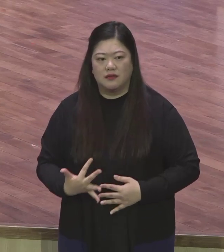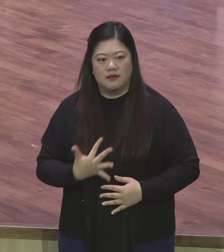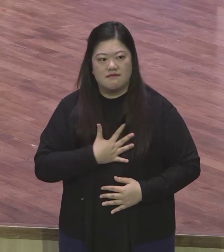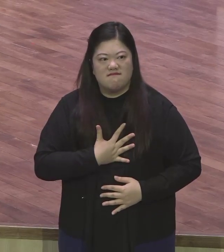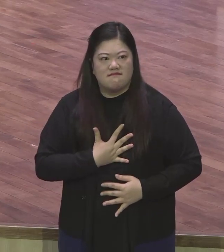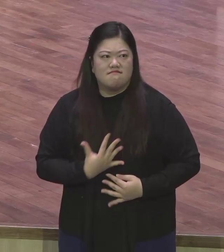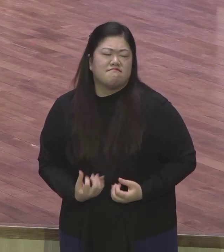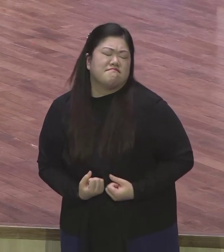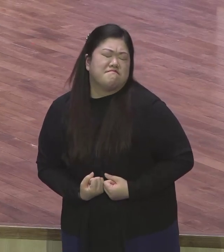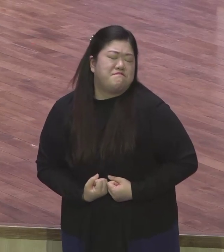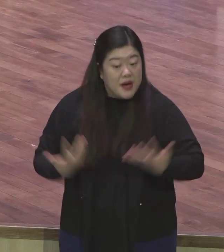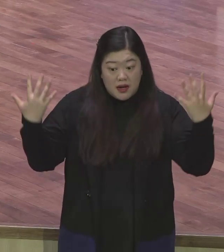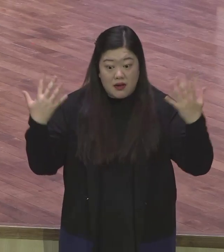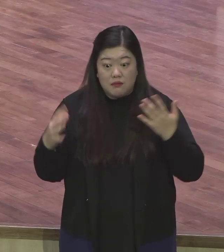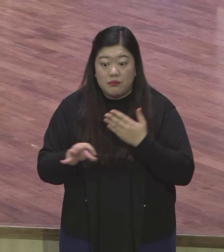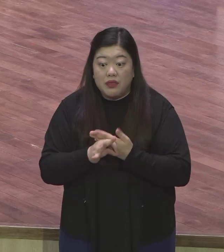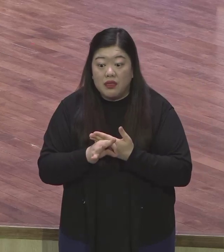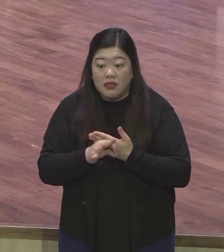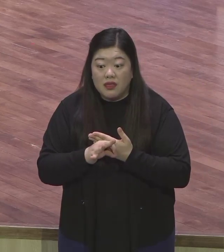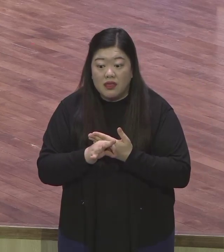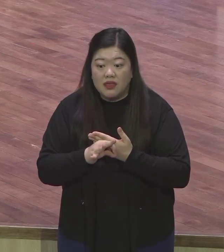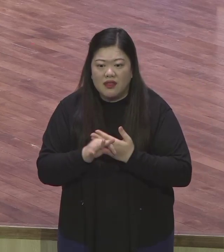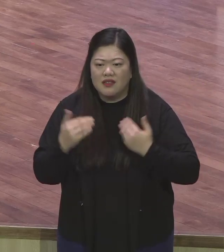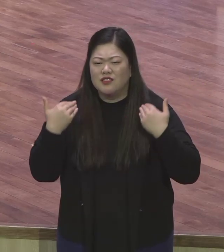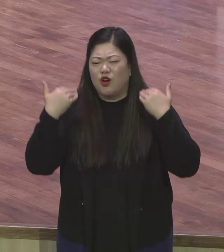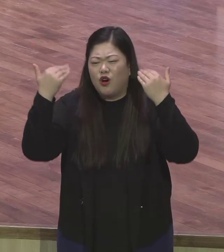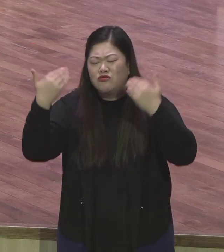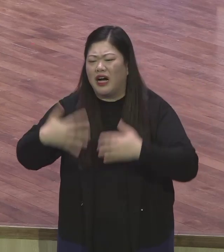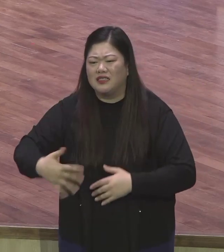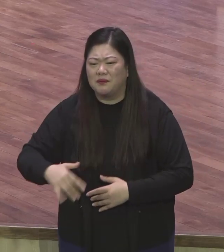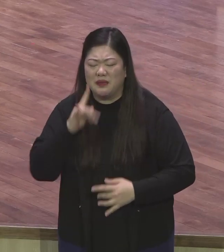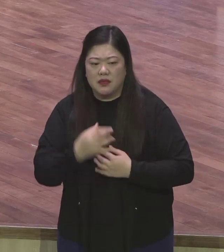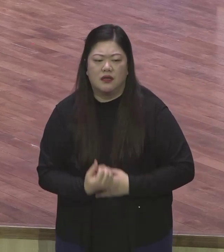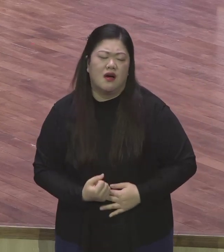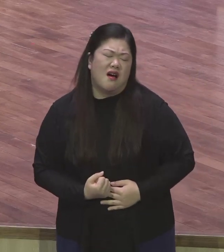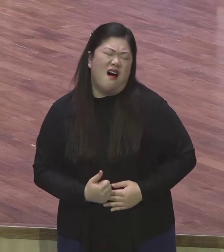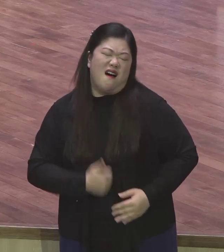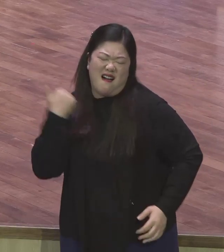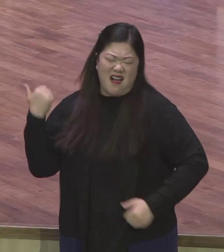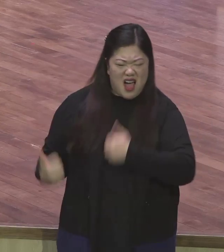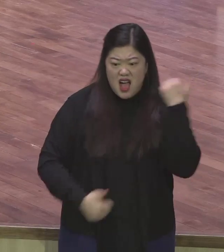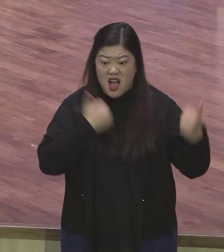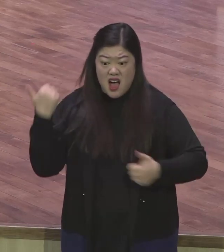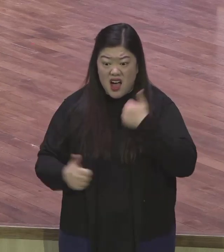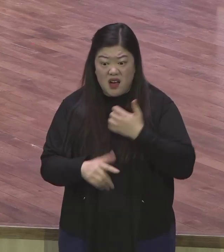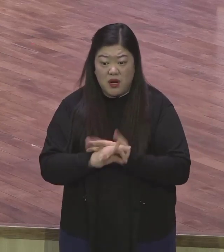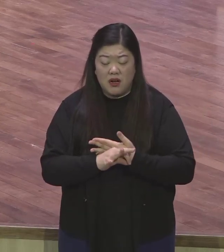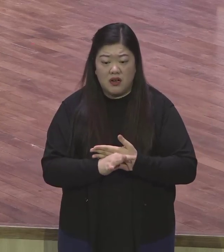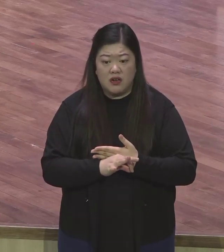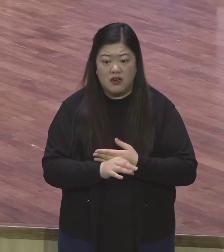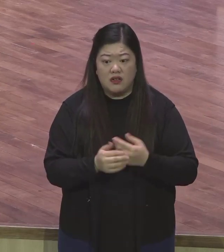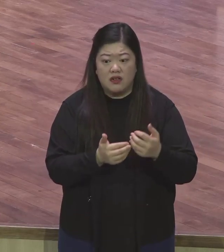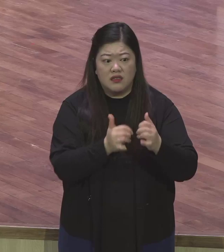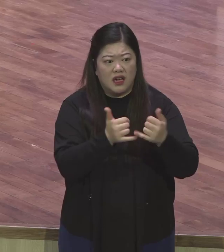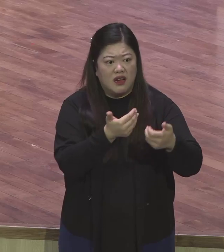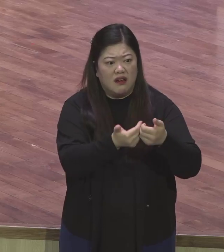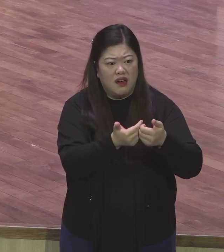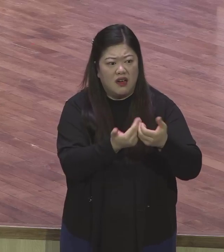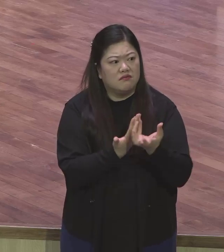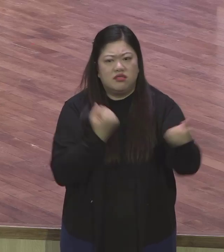성숙하지 못한 사람이에요 맨날 관계가 맨날 떨어져 자기 성질을 다 내고 지할 말 다 하면 관계가